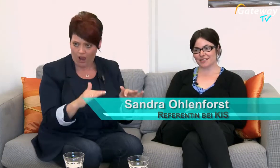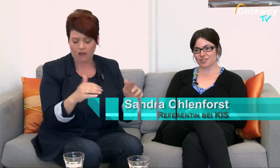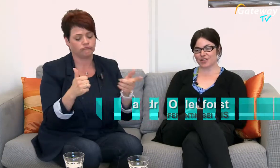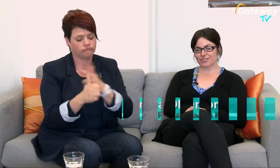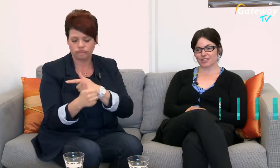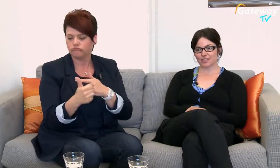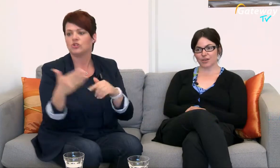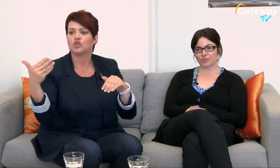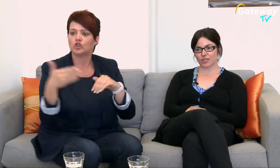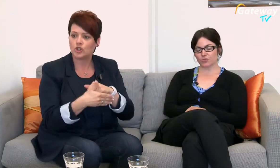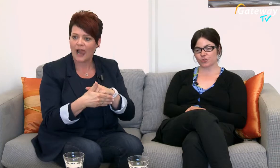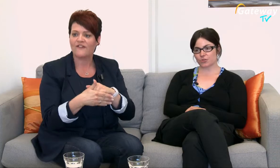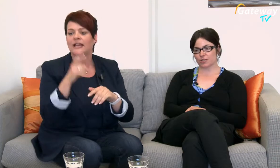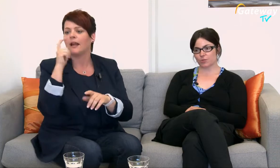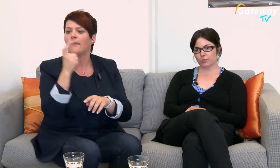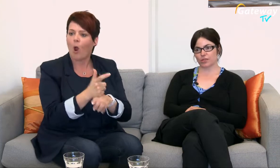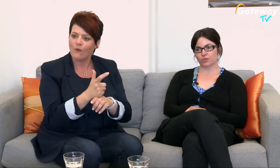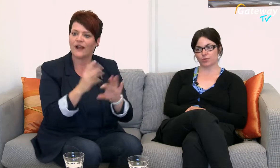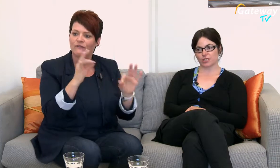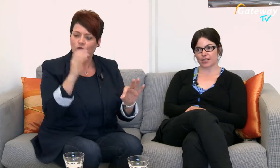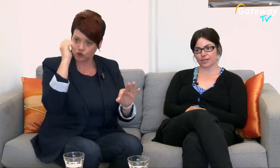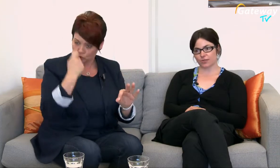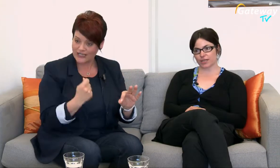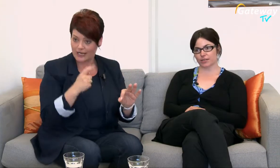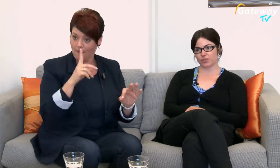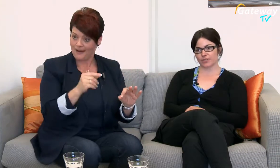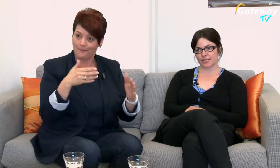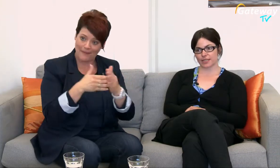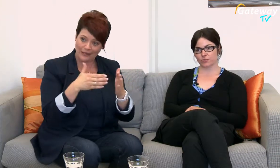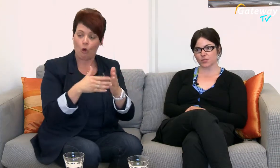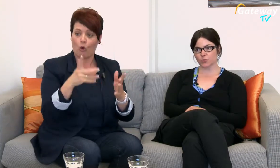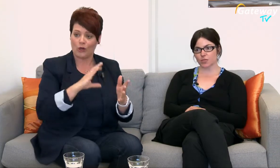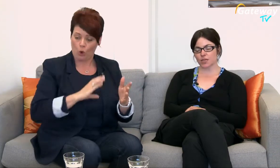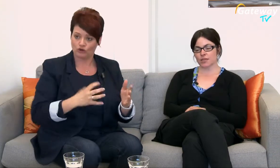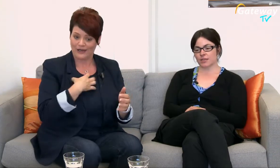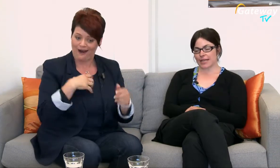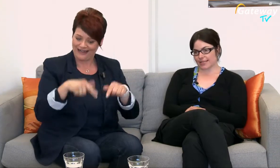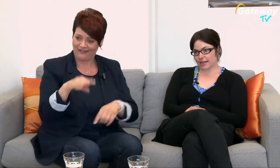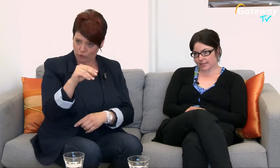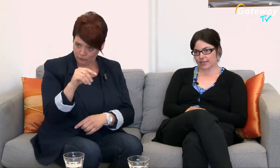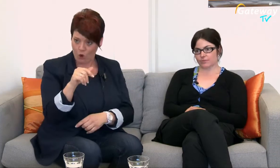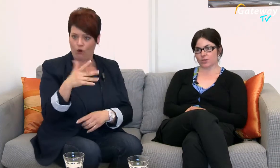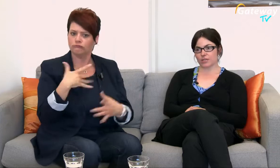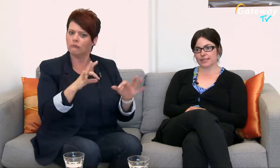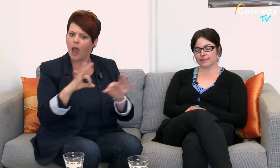stellvertretende Beauftragte für Studierende mit Behinderung und chronischer Erkrankung hier an der Universität Würzburg Leite halt eben auch KISS